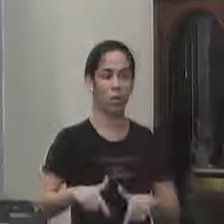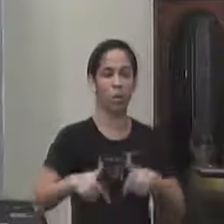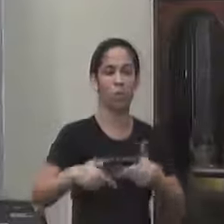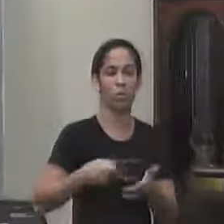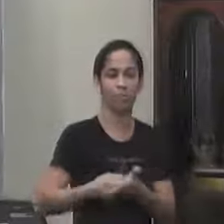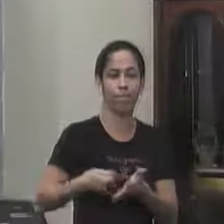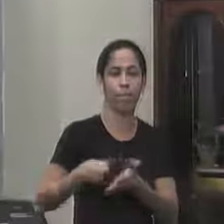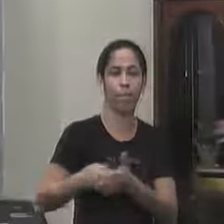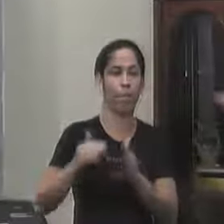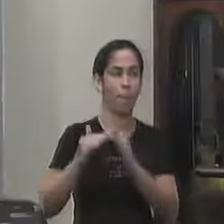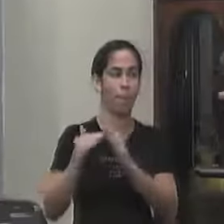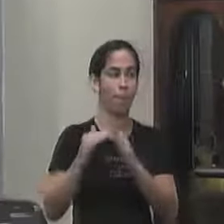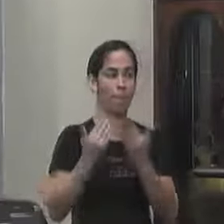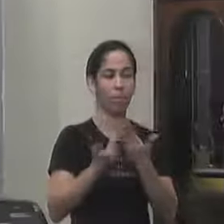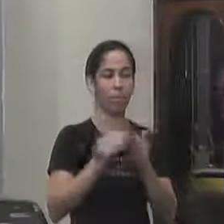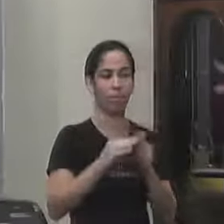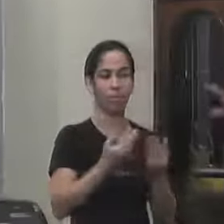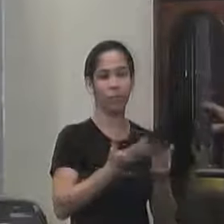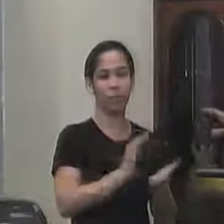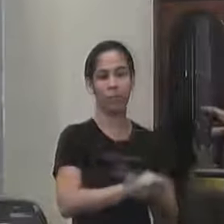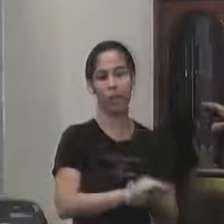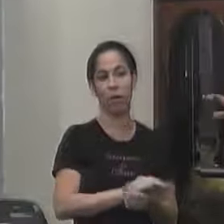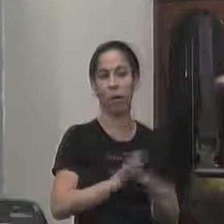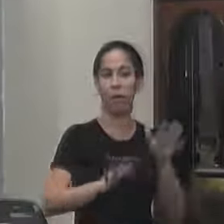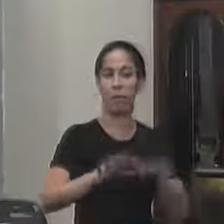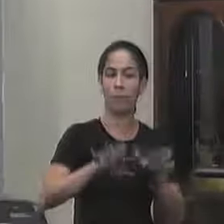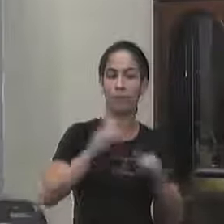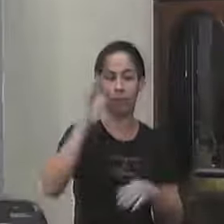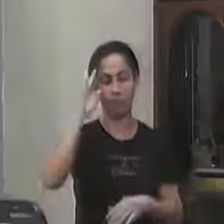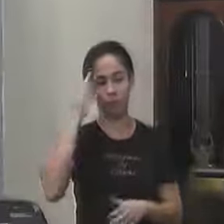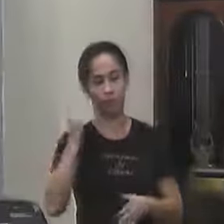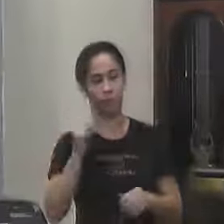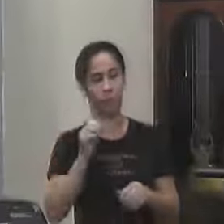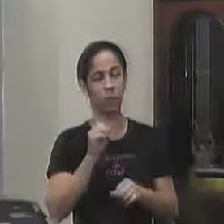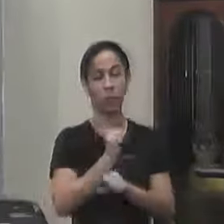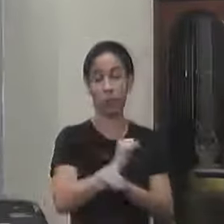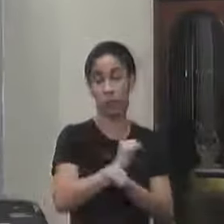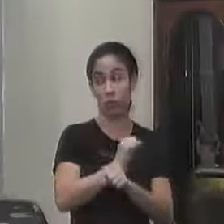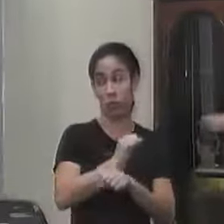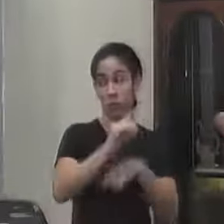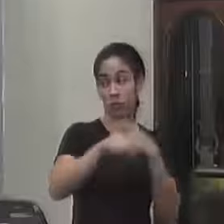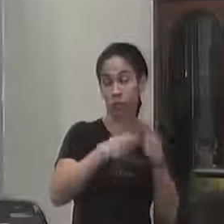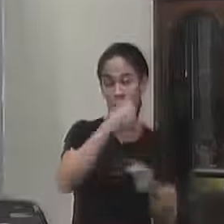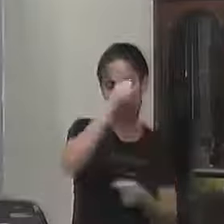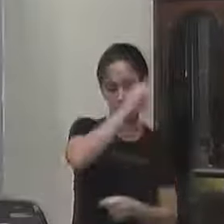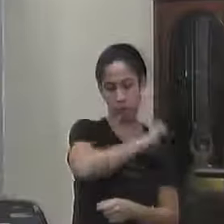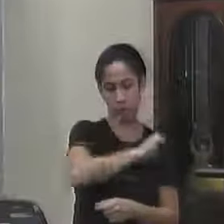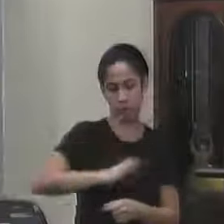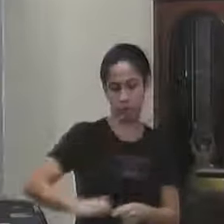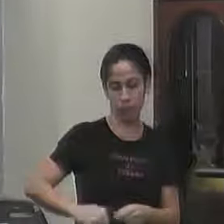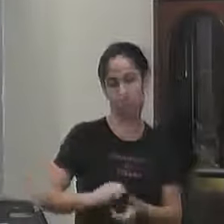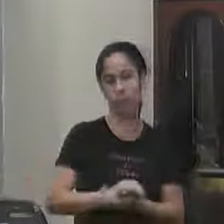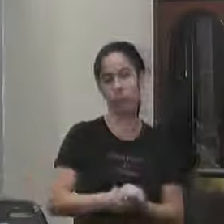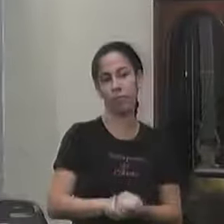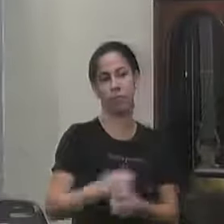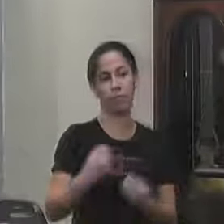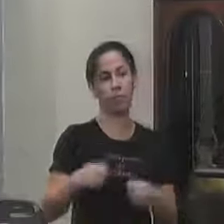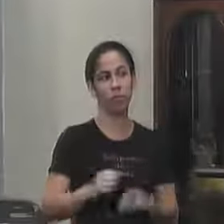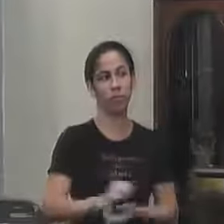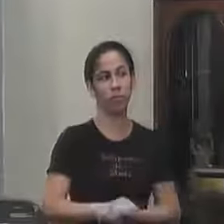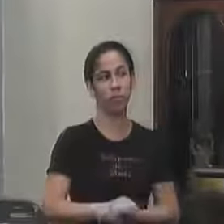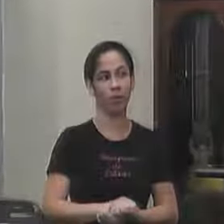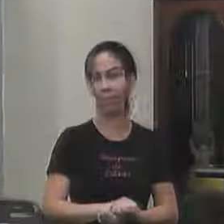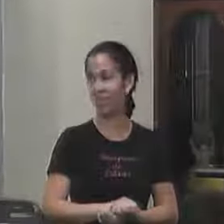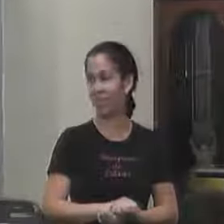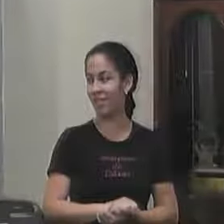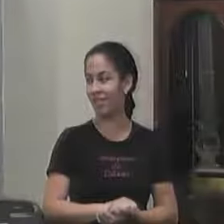indo de casa em casa tá então está mais ou menos estruturado mas eu dependo desse final do estado para a gente realmente fechar a necessidade agora